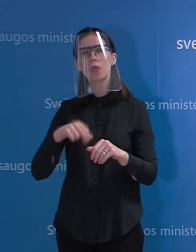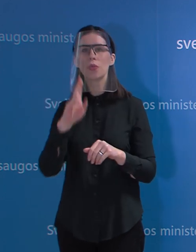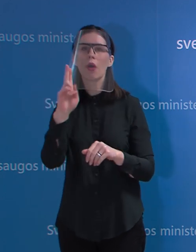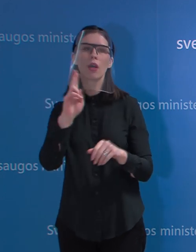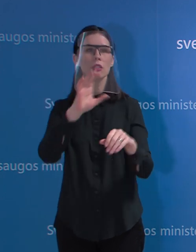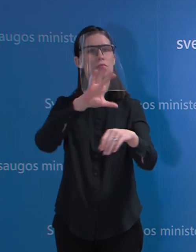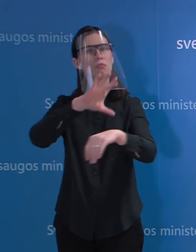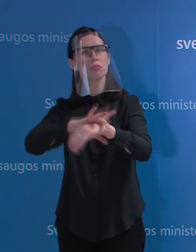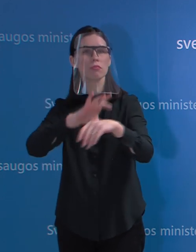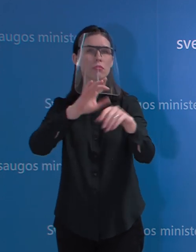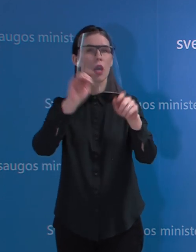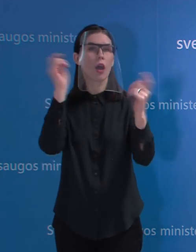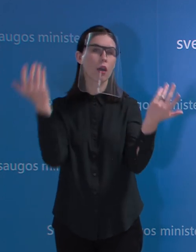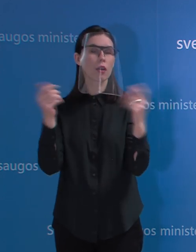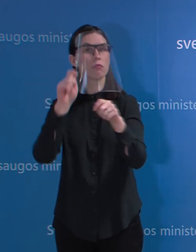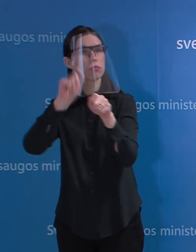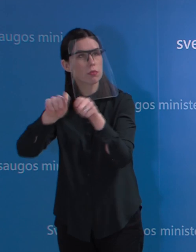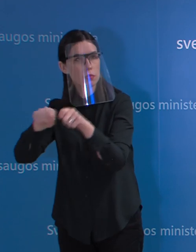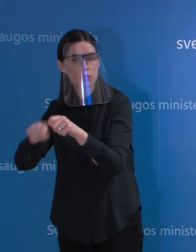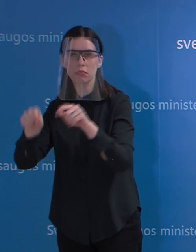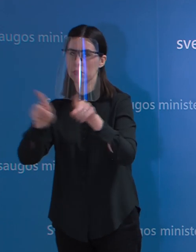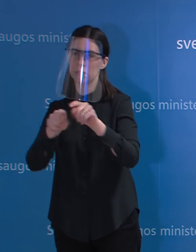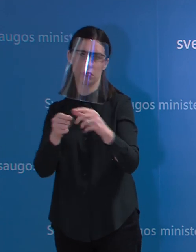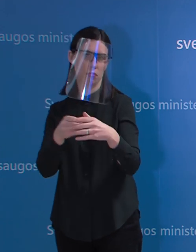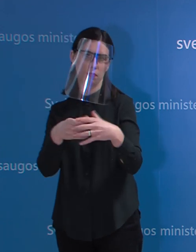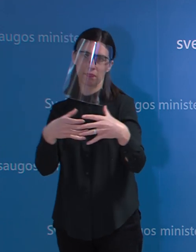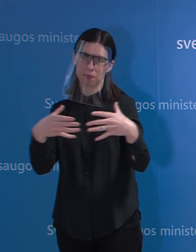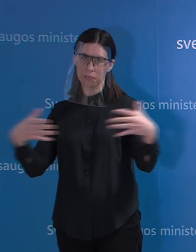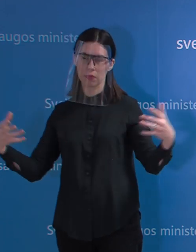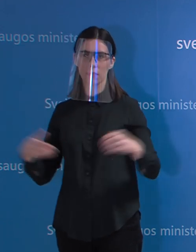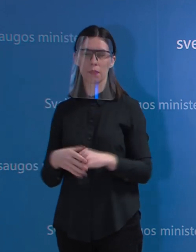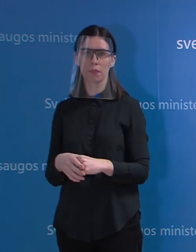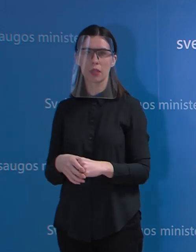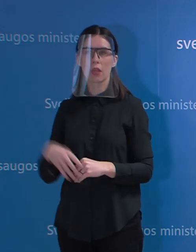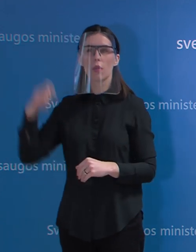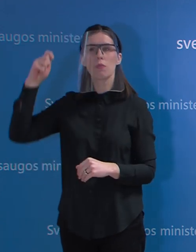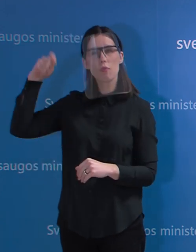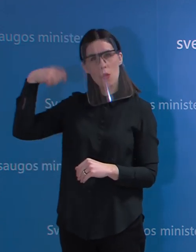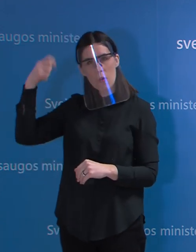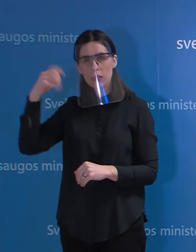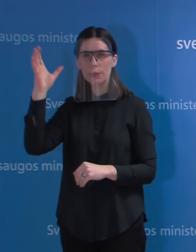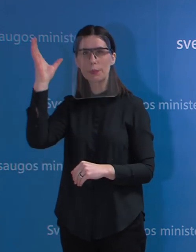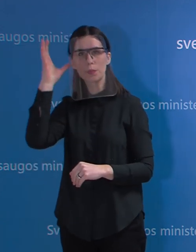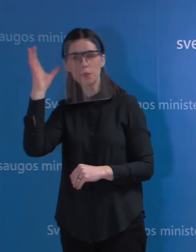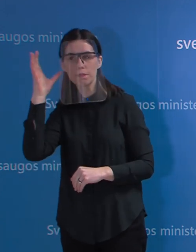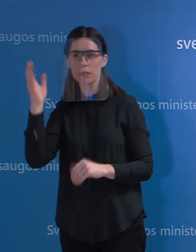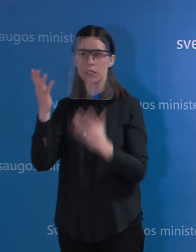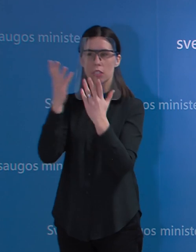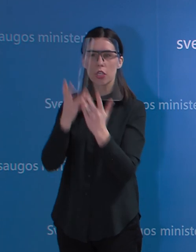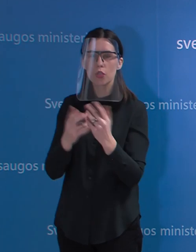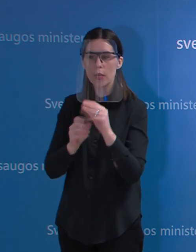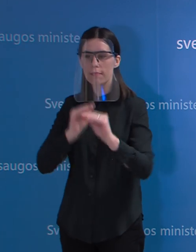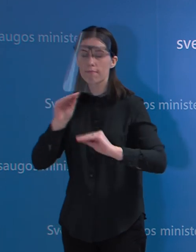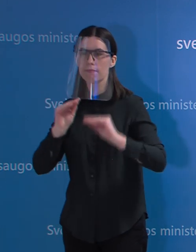tam tikras projekcijas leidžia daryti. Tai, aišku, jos nėra absoliučios ir mokslininkai dėlioja, skaičiuoja scenarius, koks tas